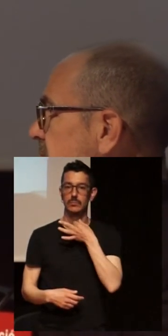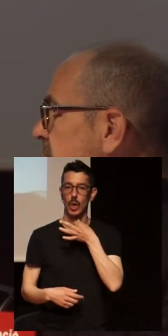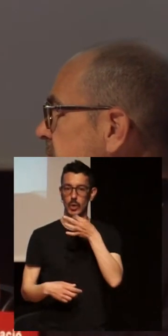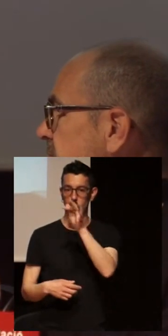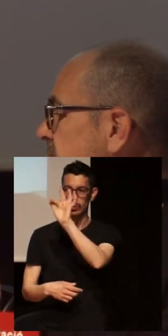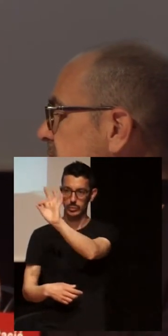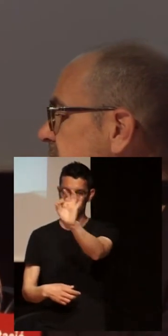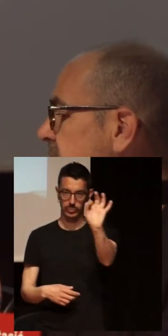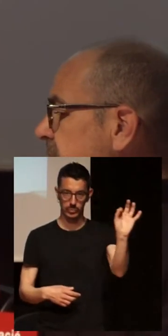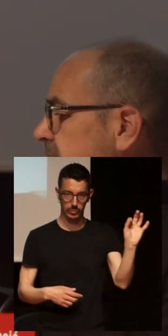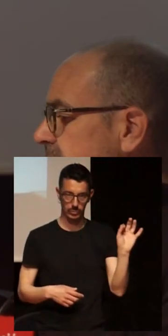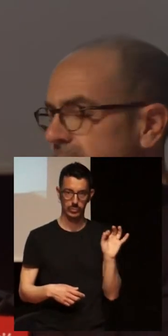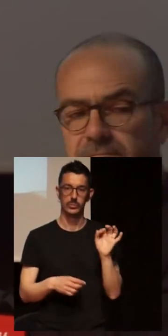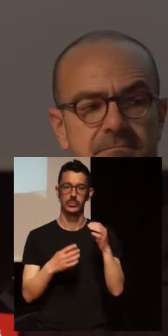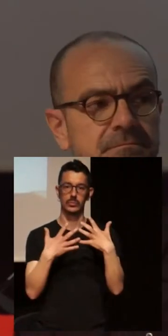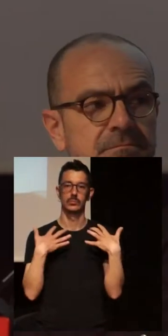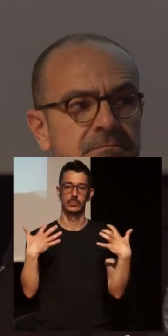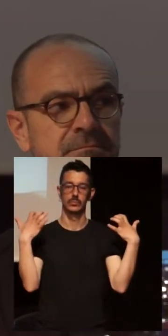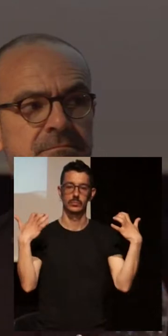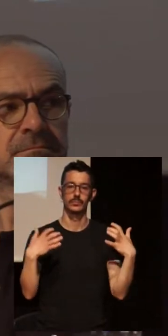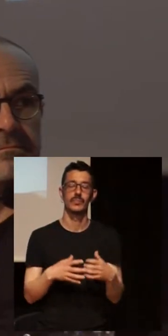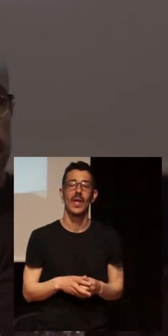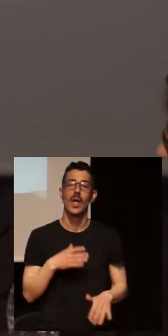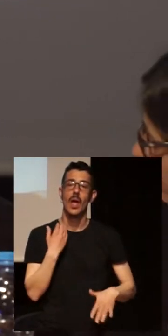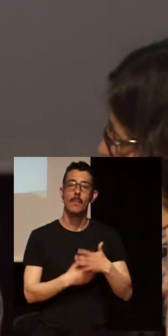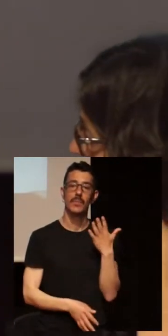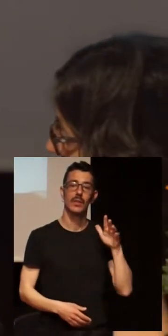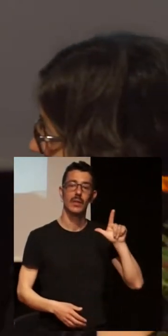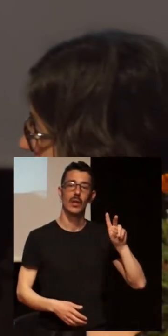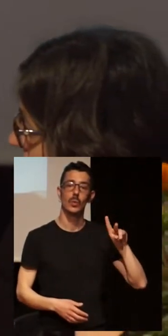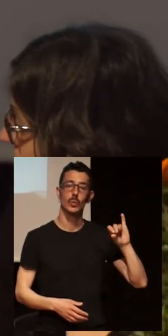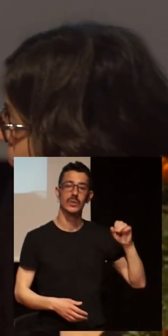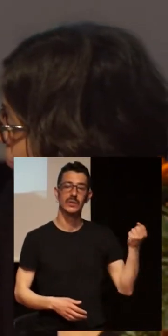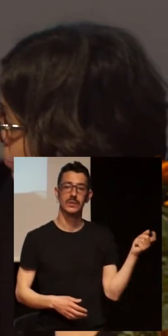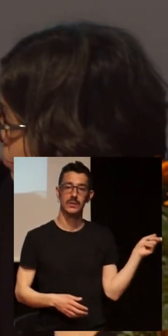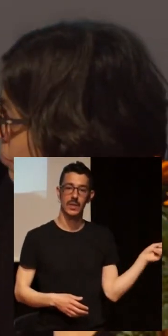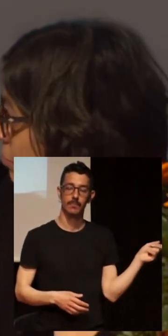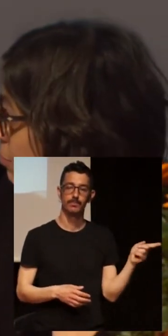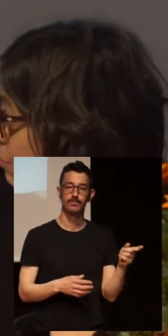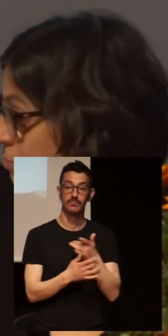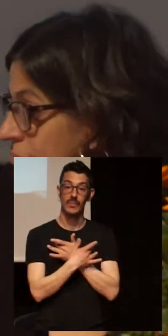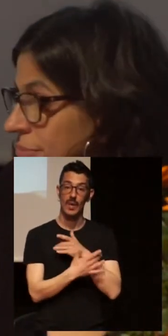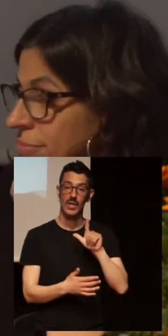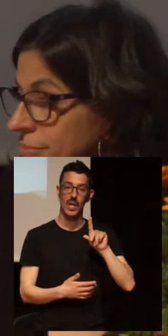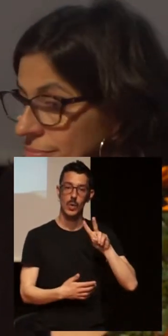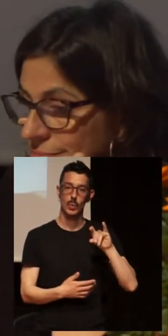about Maria Luisa, who will not need presentation, but, well, I am do something more